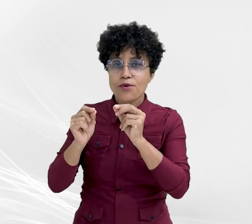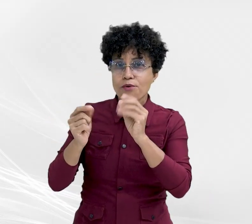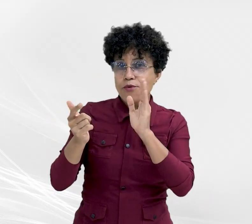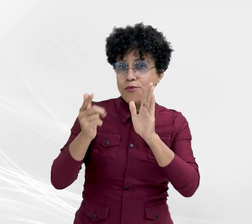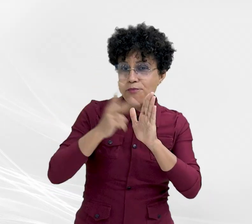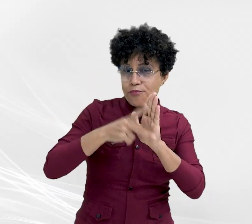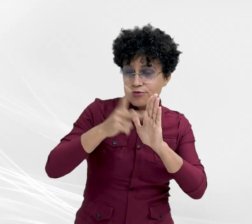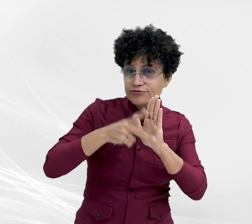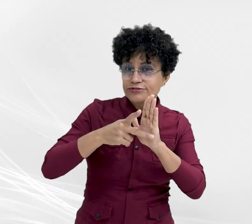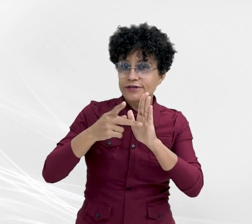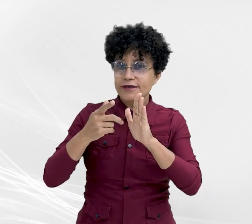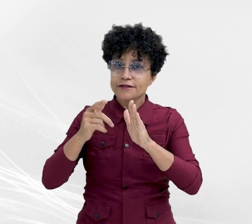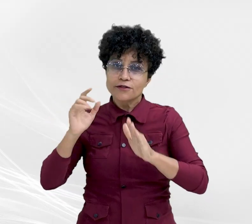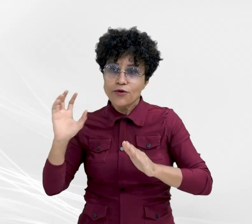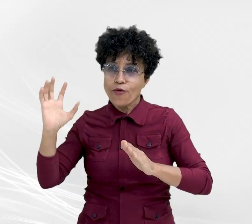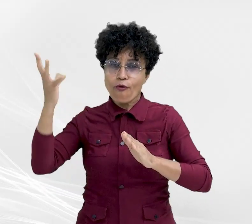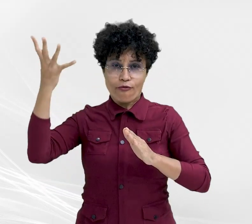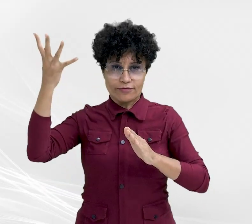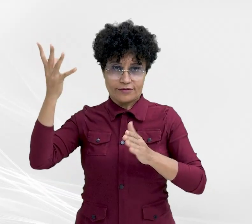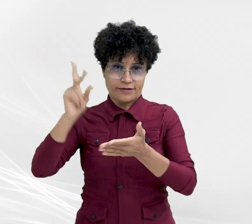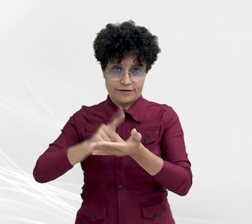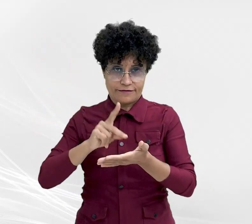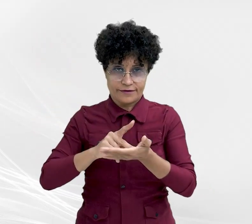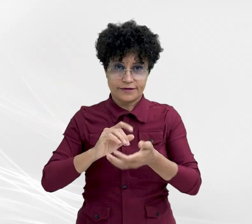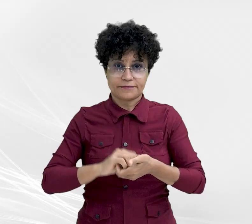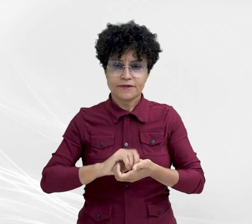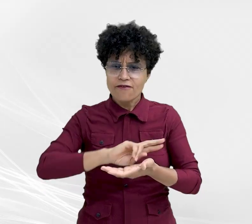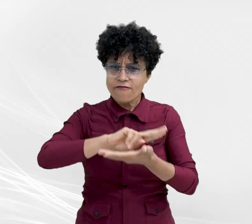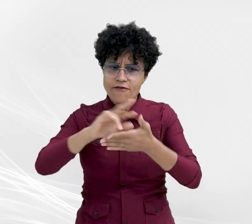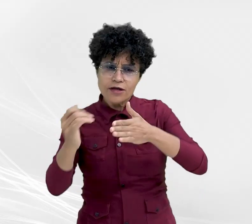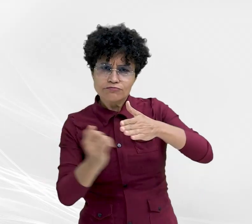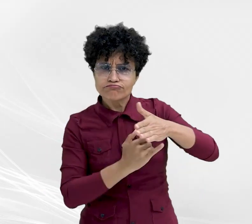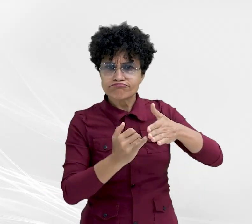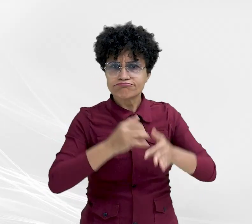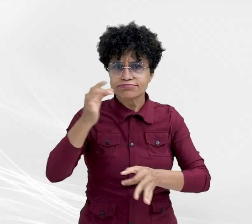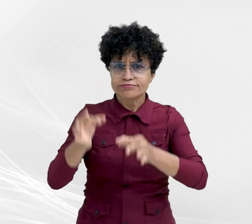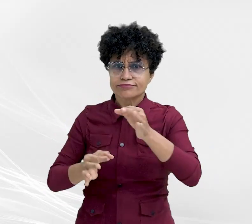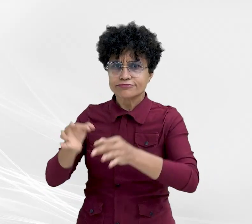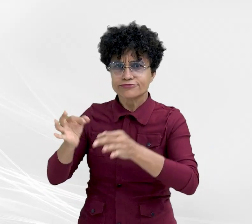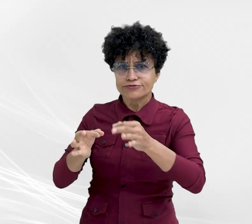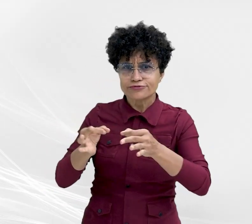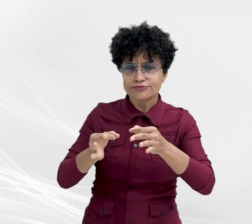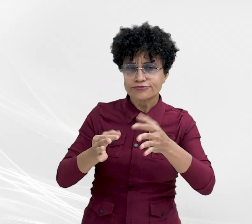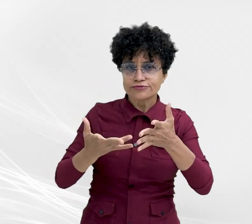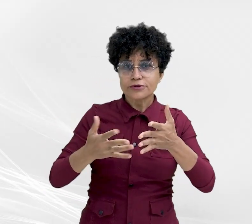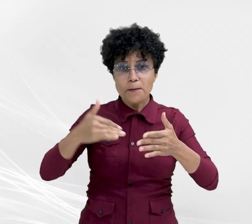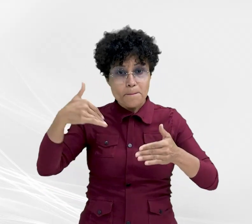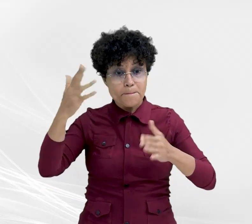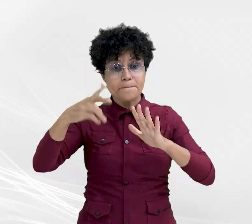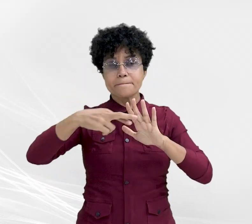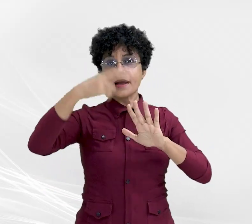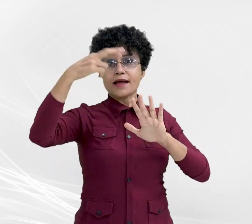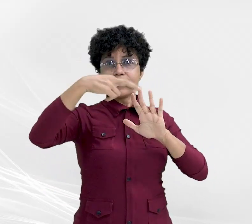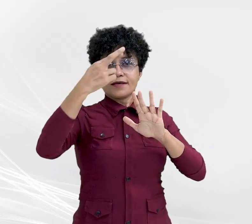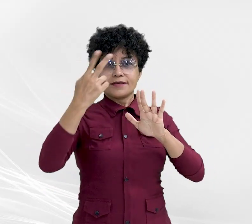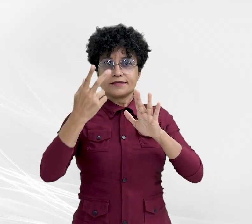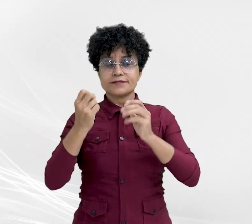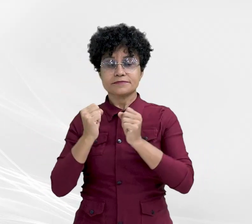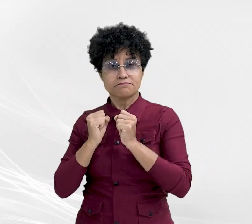Abre aspas. O surgimento de vários institutos jurídicos menos demandistas e mais resolutivos possibilitou ao Ministério